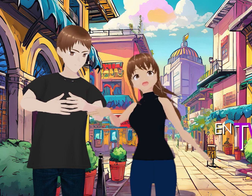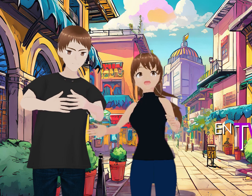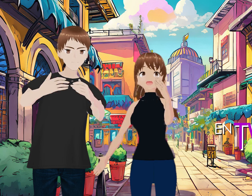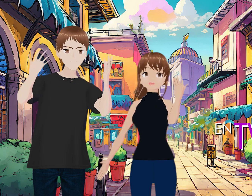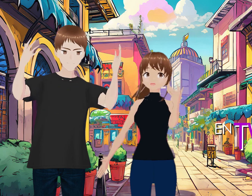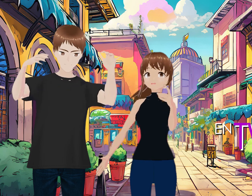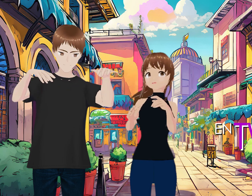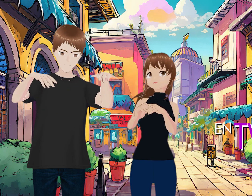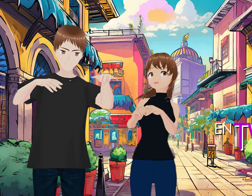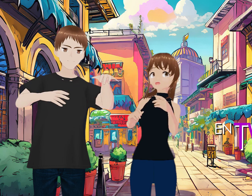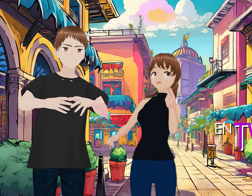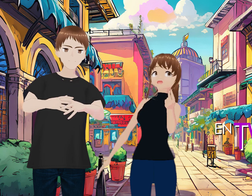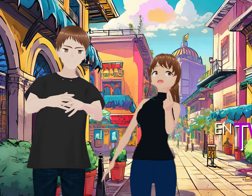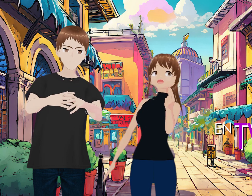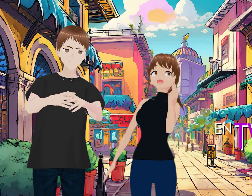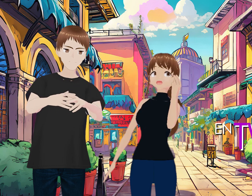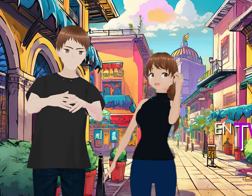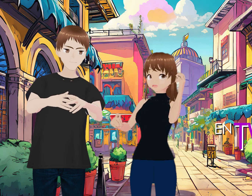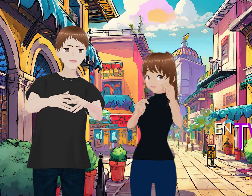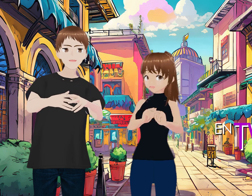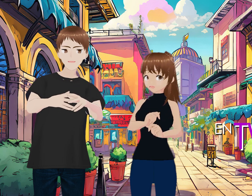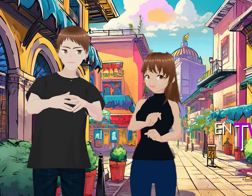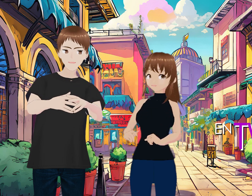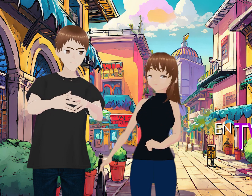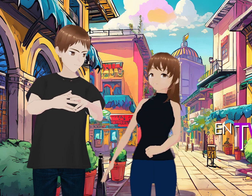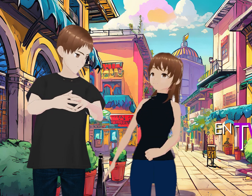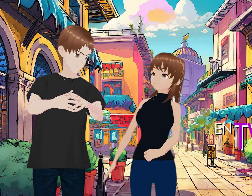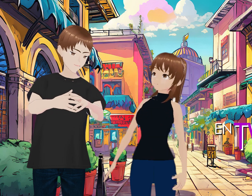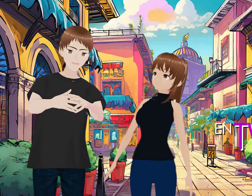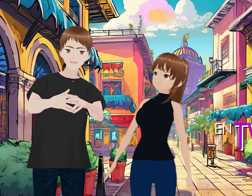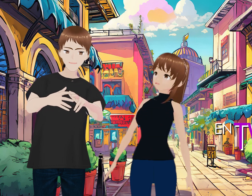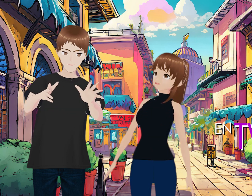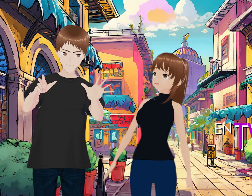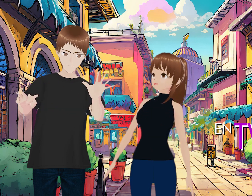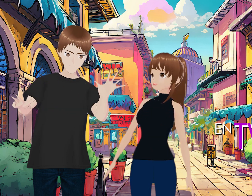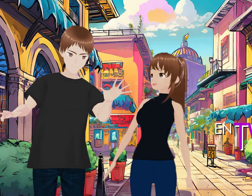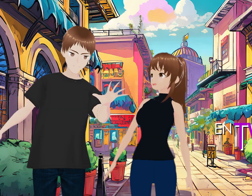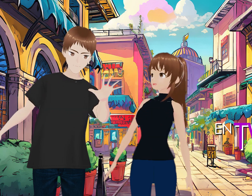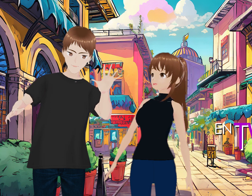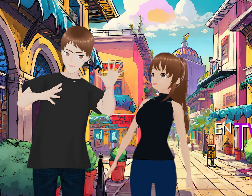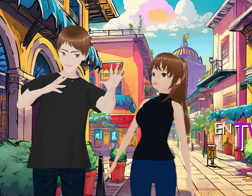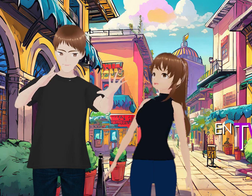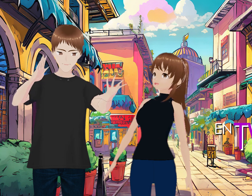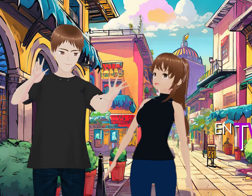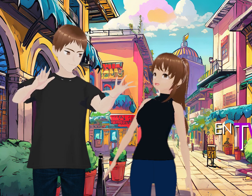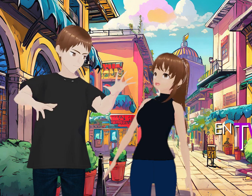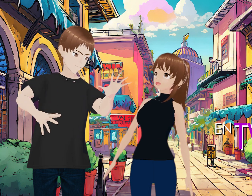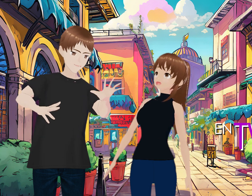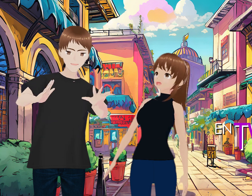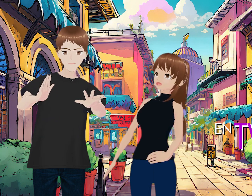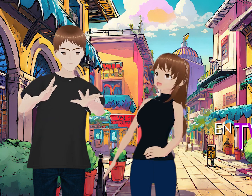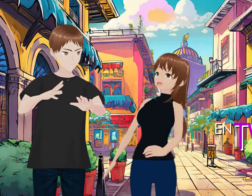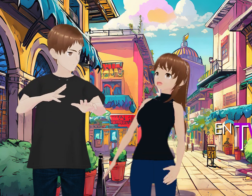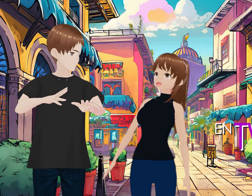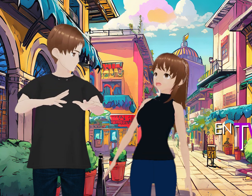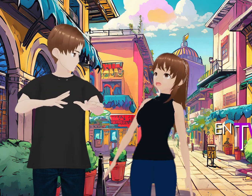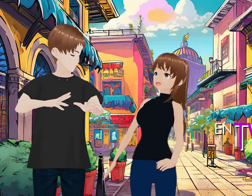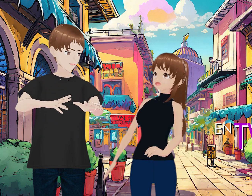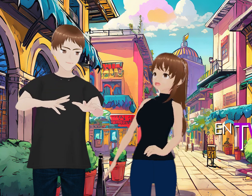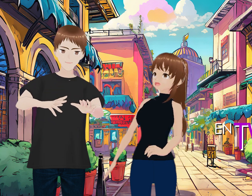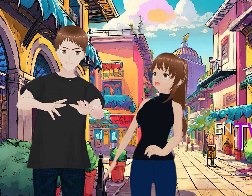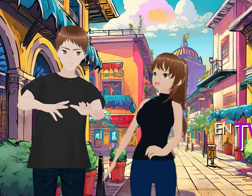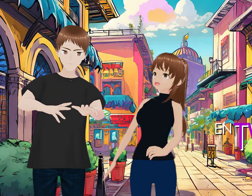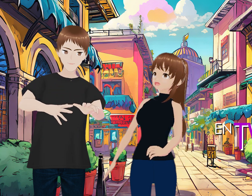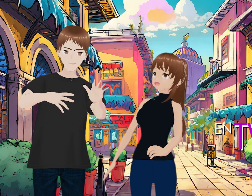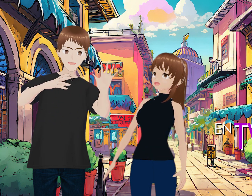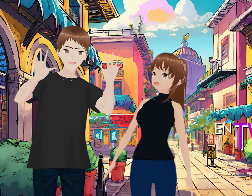canal le dan una lanita. Exactamente, gracias. Eso es que, si han visto, los últimos episodios son hasta más experimentales. Tenemos uno de sci-fi,